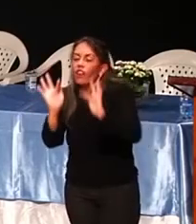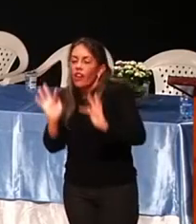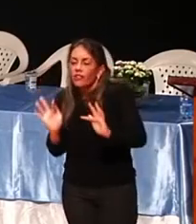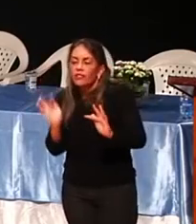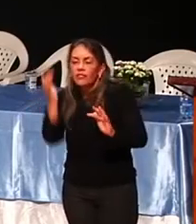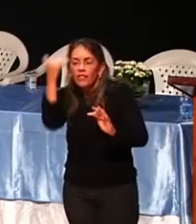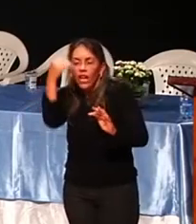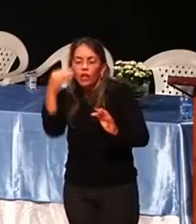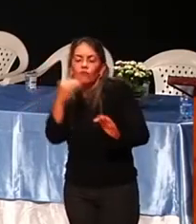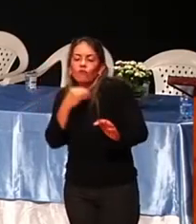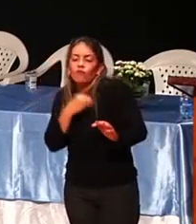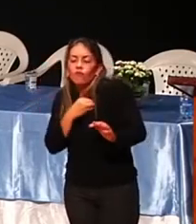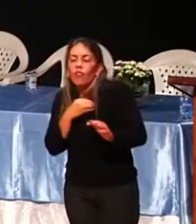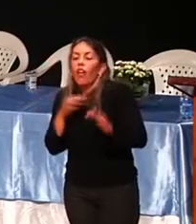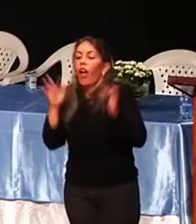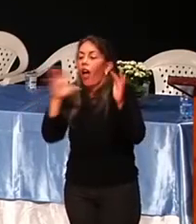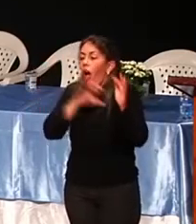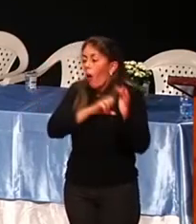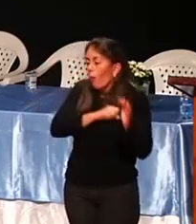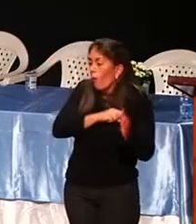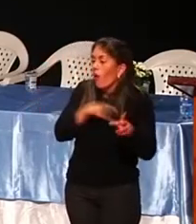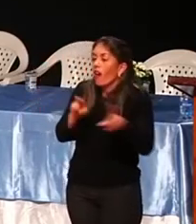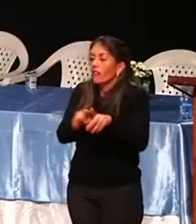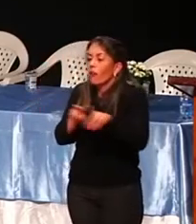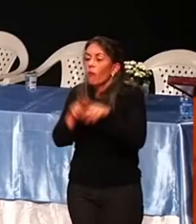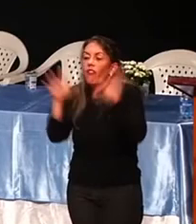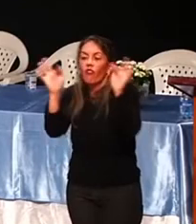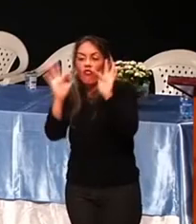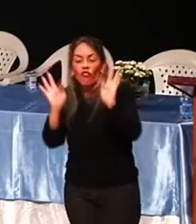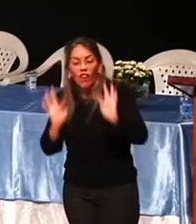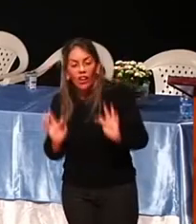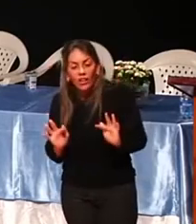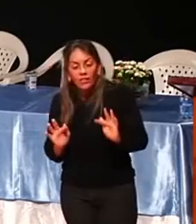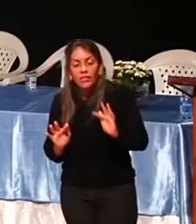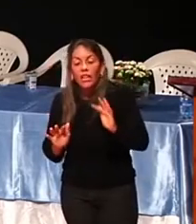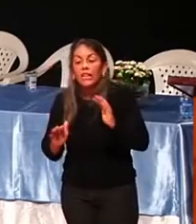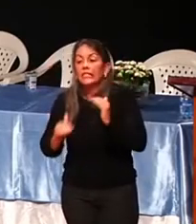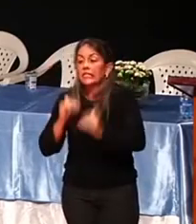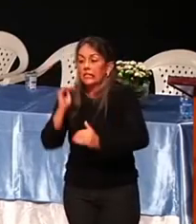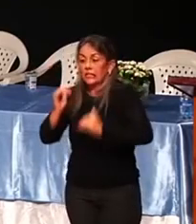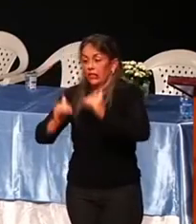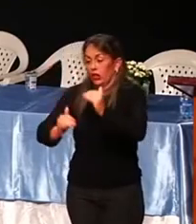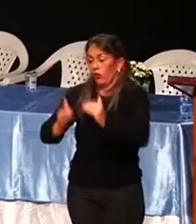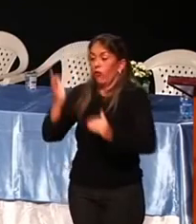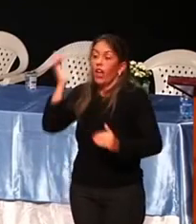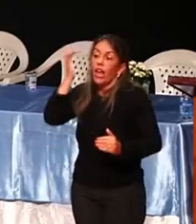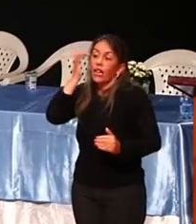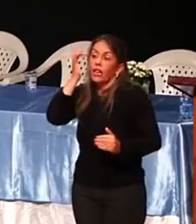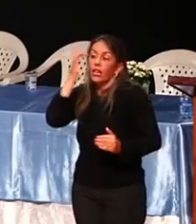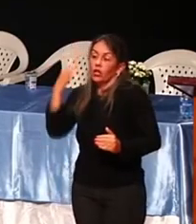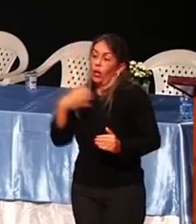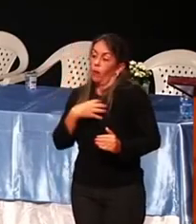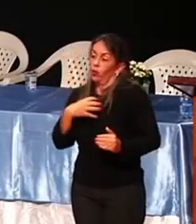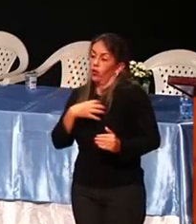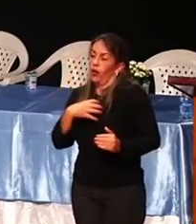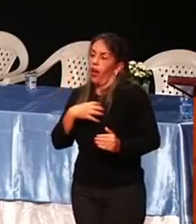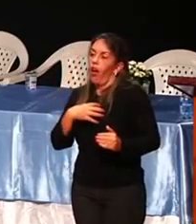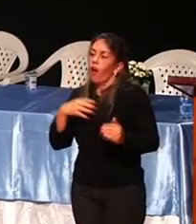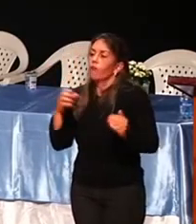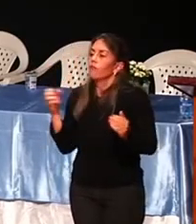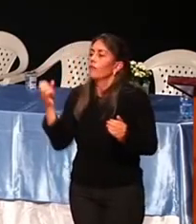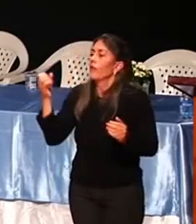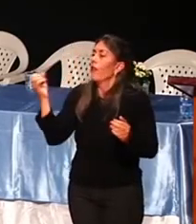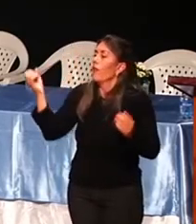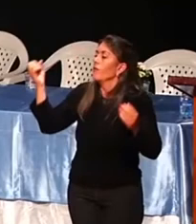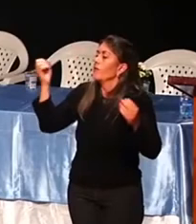desenvolvam uma inteligência emocional pra ser uma pessoa feliz. Assim você vai ficar tão iluminado que sua luz vai refletir em